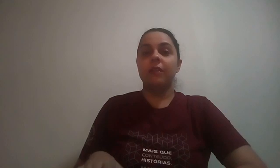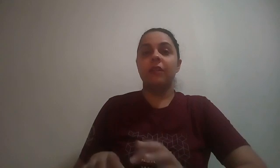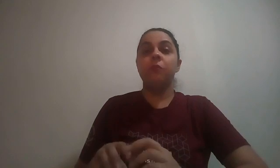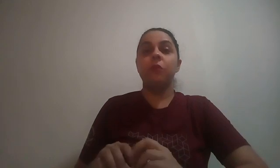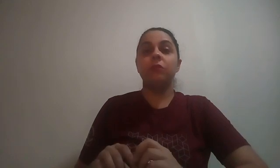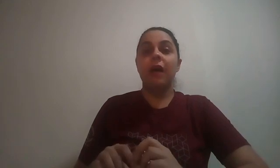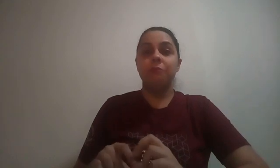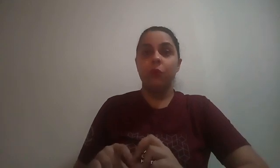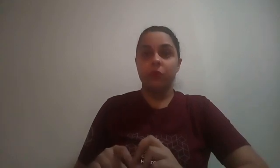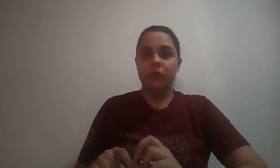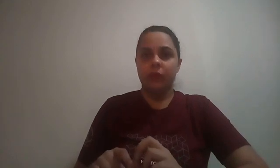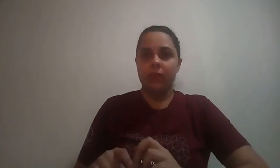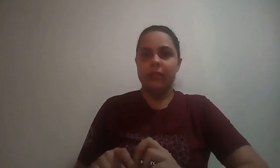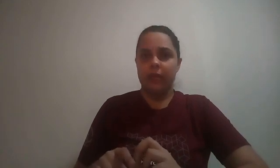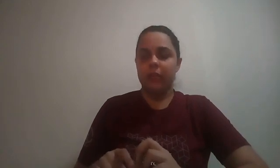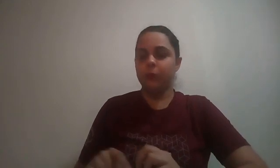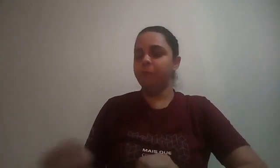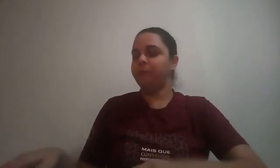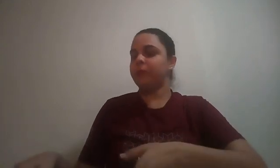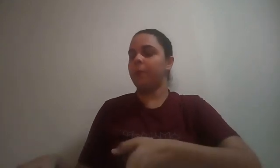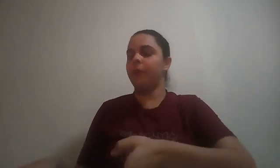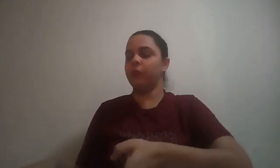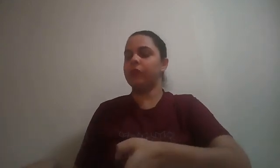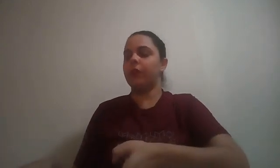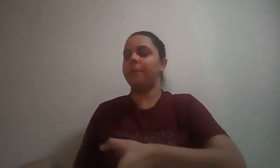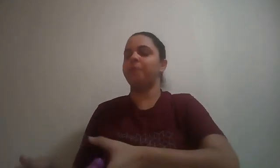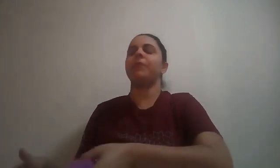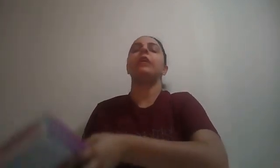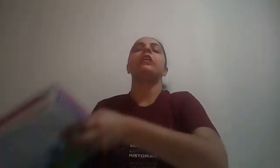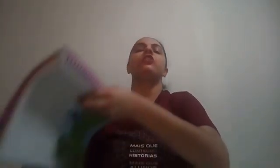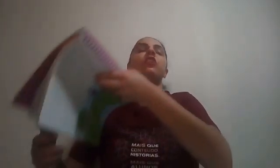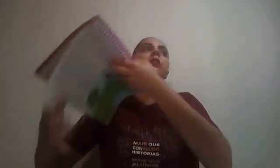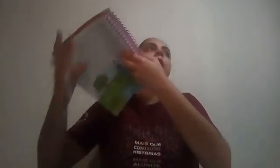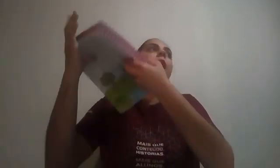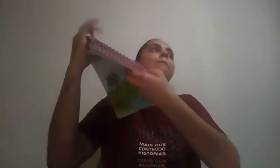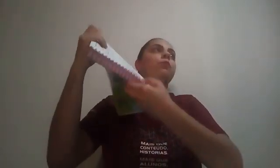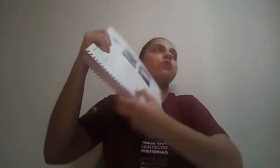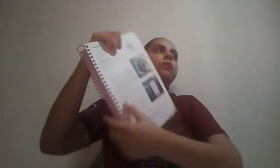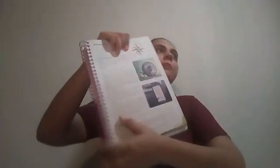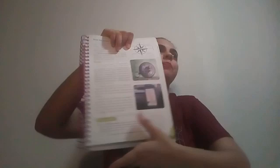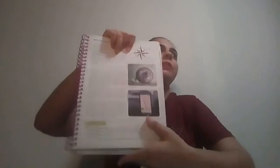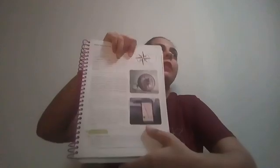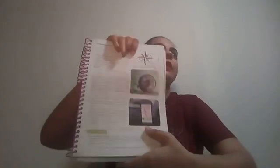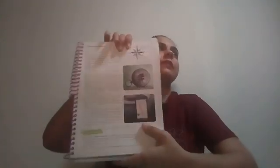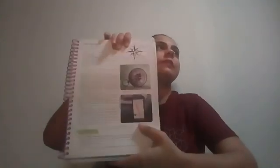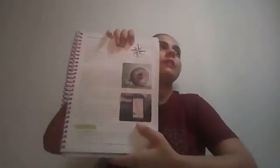entender um pouco da bússola, certo? Bússola. Gente, a bússola, esse